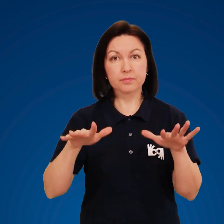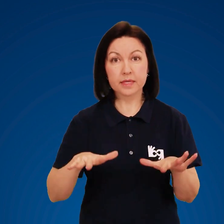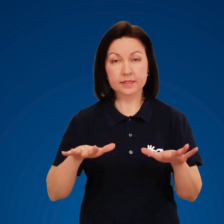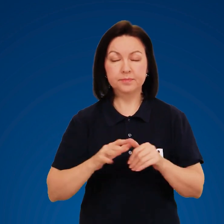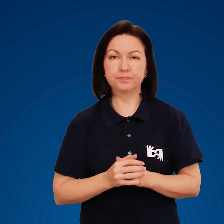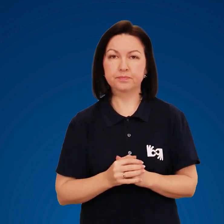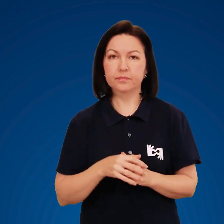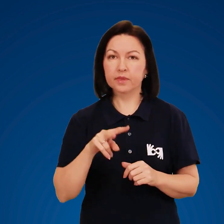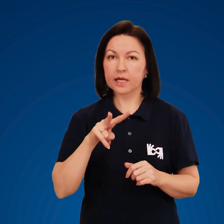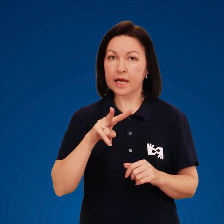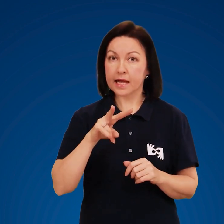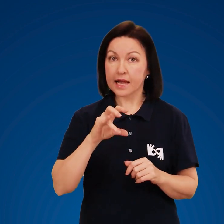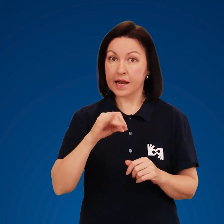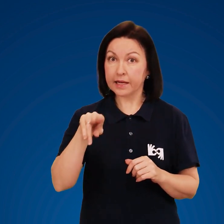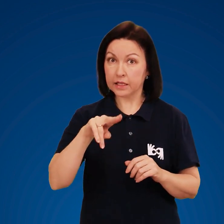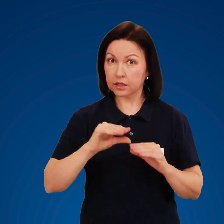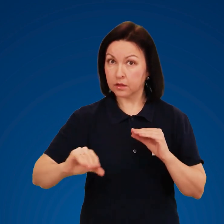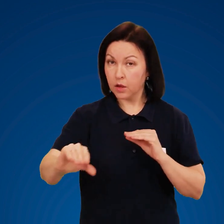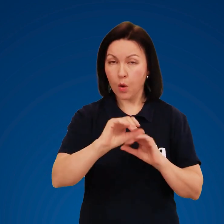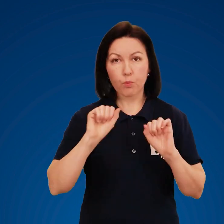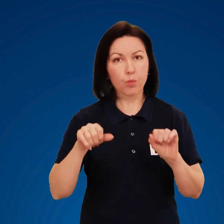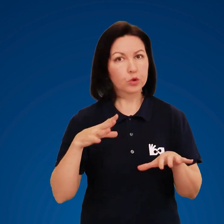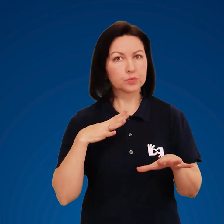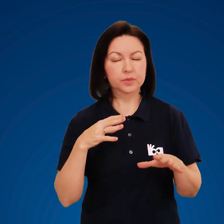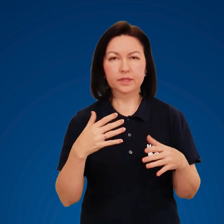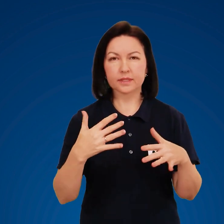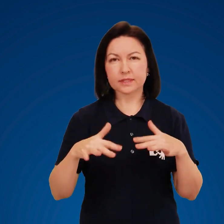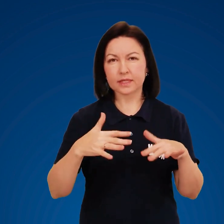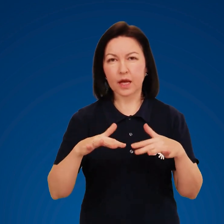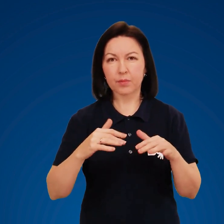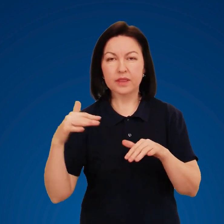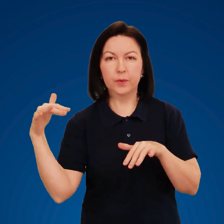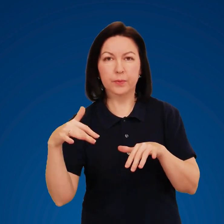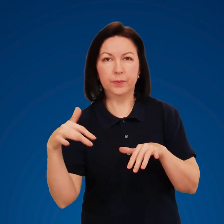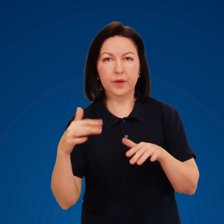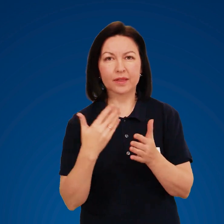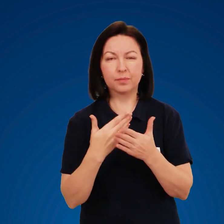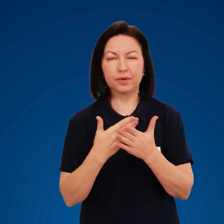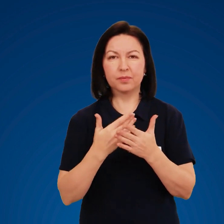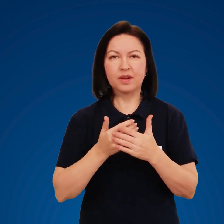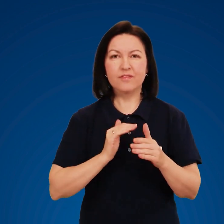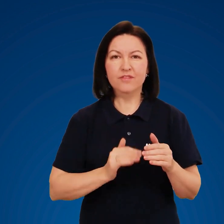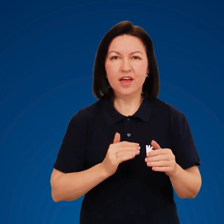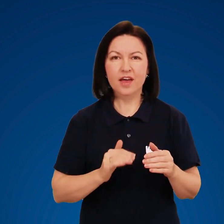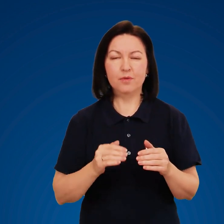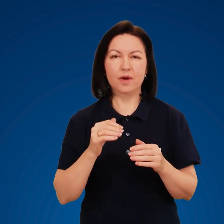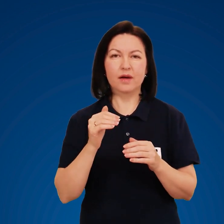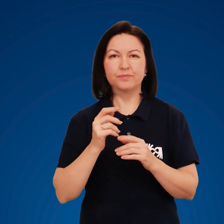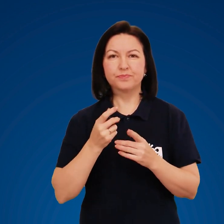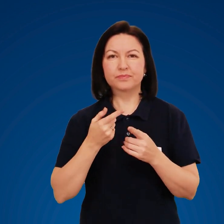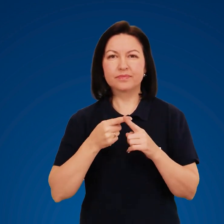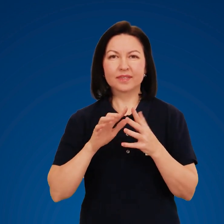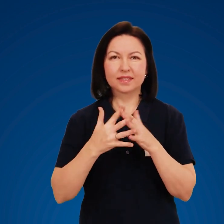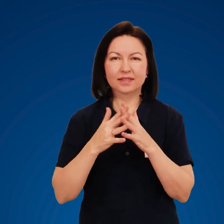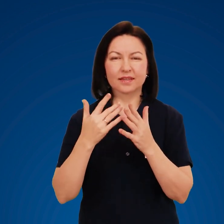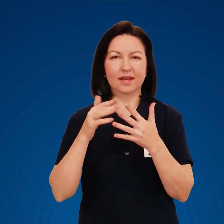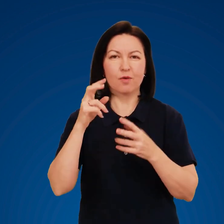підозрілих місць. Лід може бути неміцним біля стоку води, наприклад, із